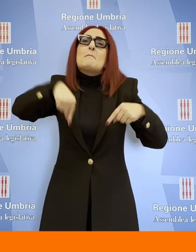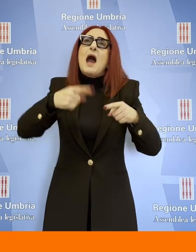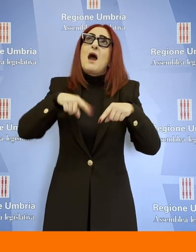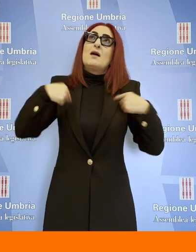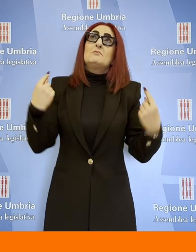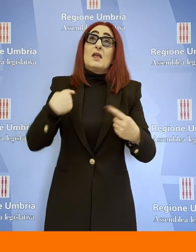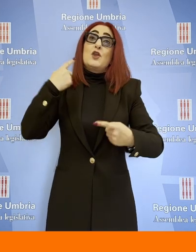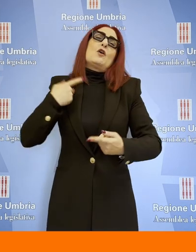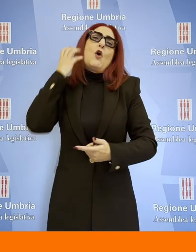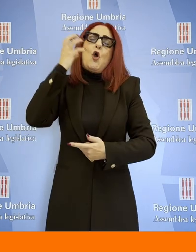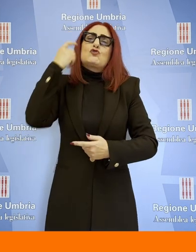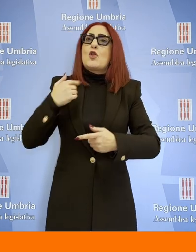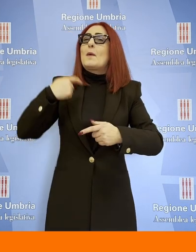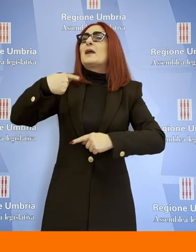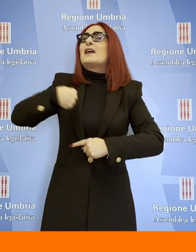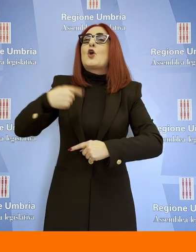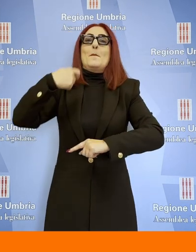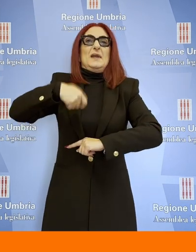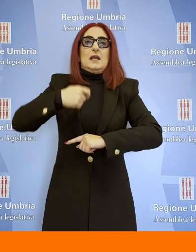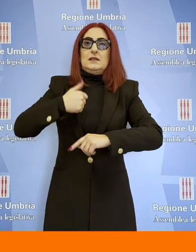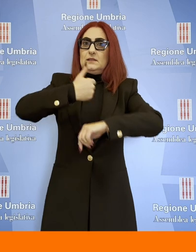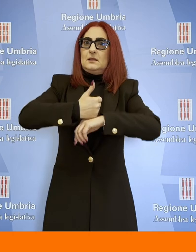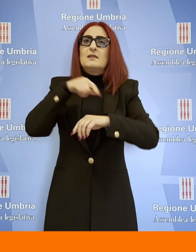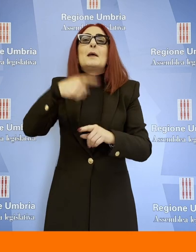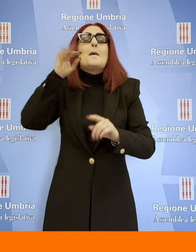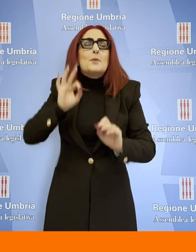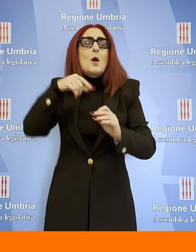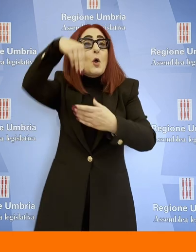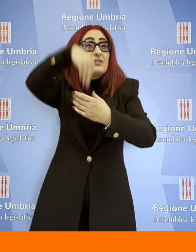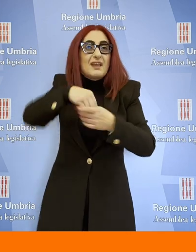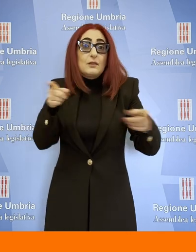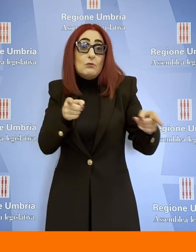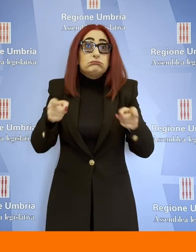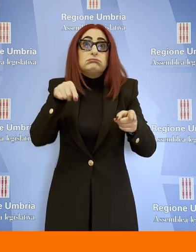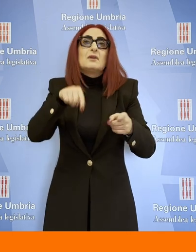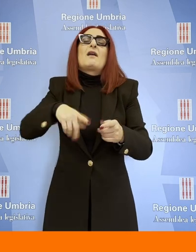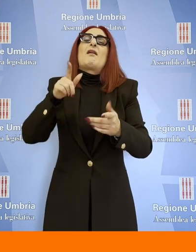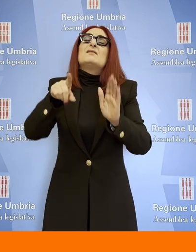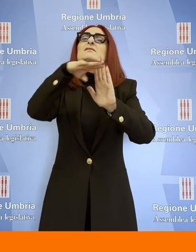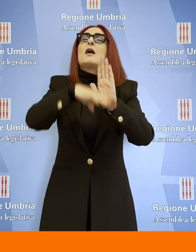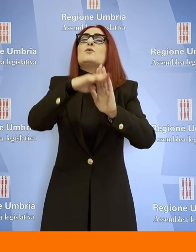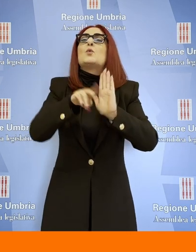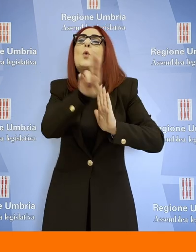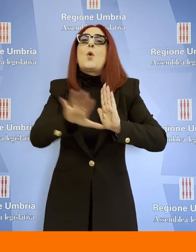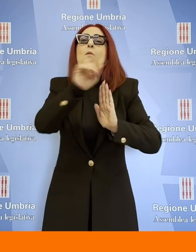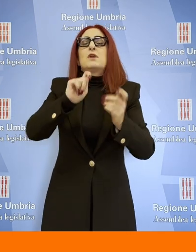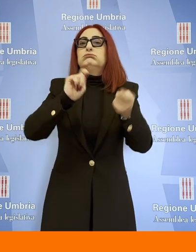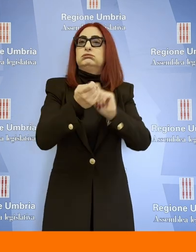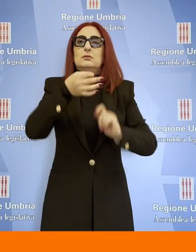stato il presidente, a modificare lo Statuto dell'Umbria. Lo Statuto dell'Umbria è la carta costituzionale della nostra regione, modificarlo